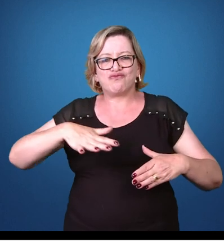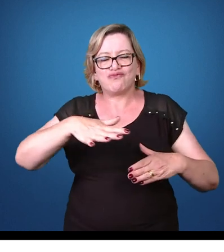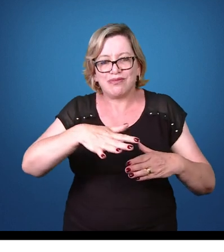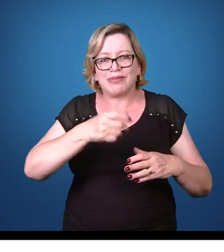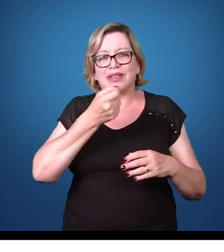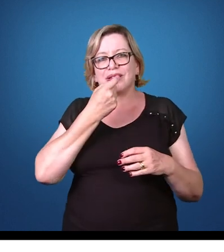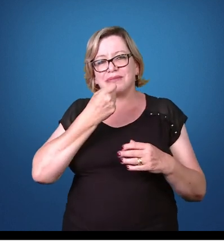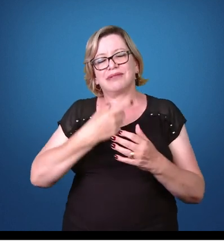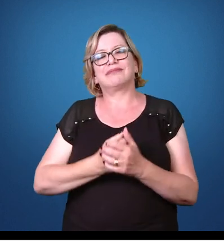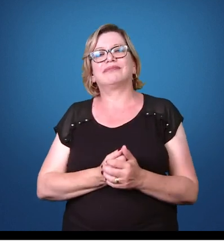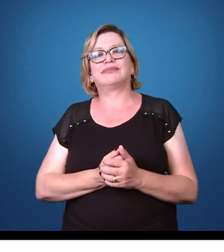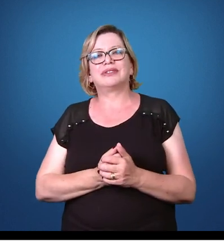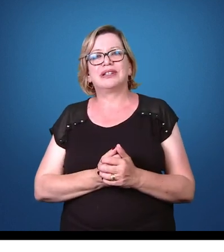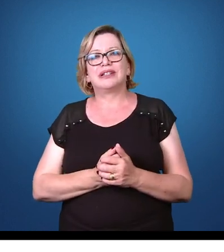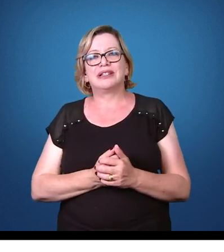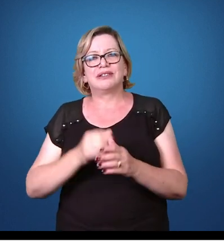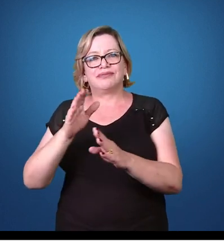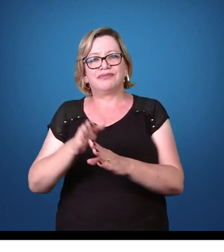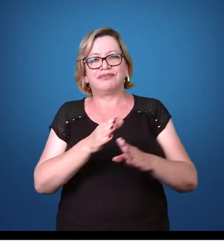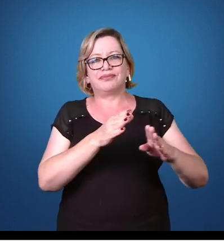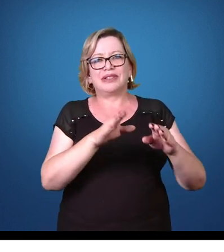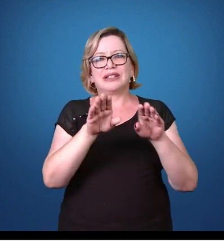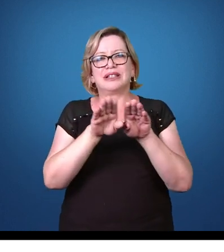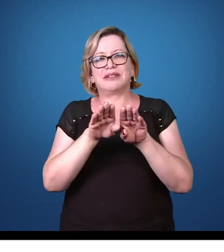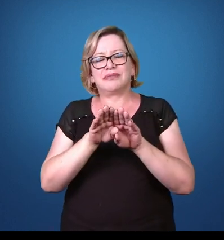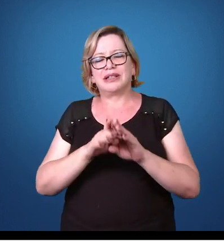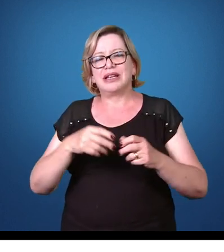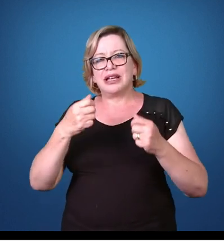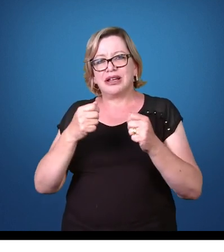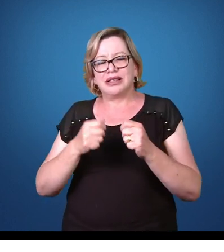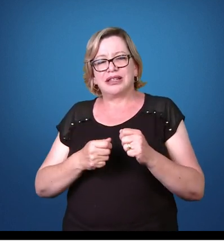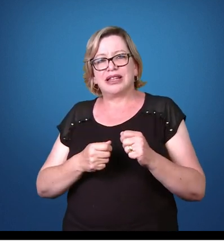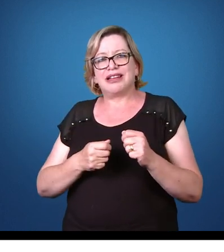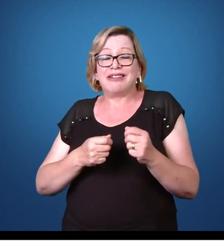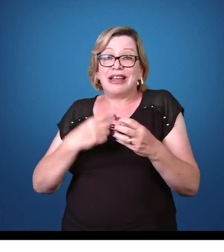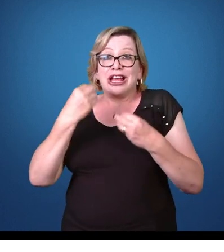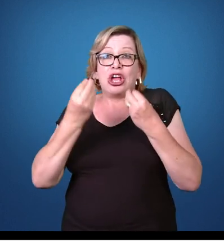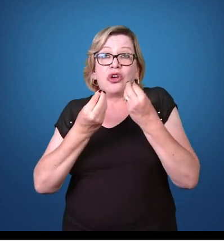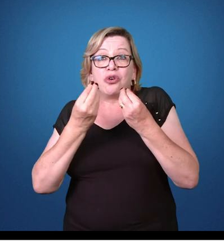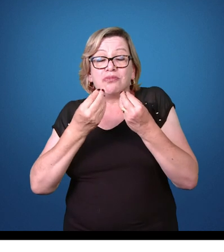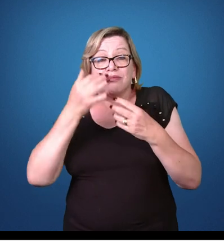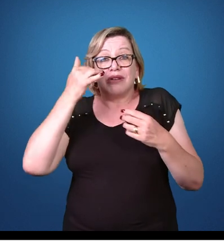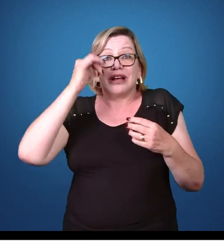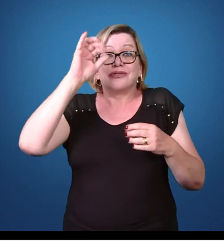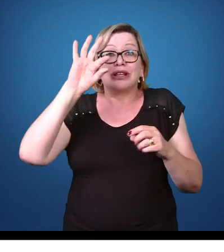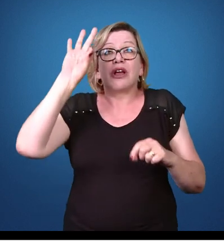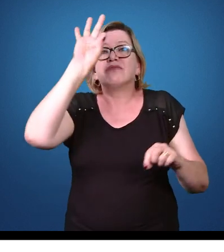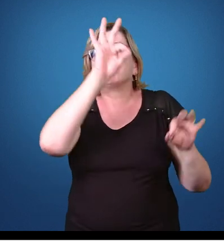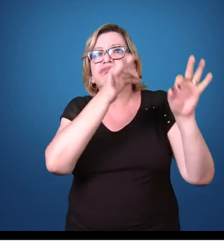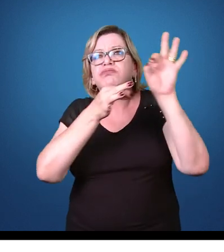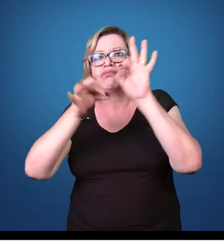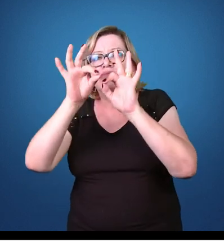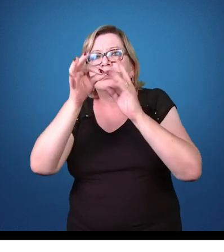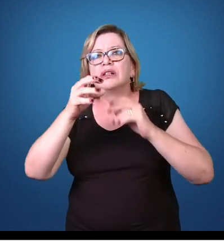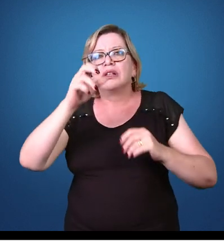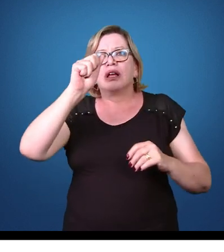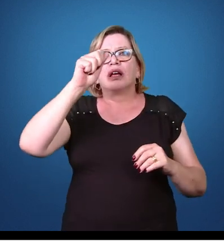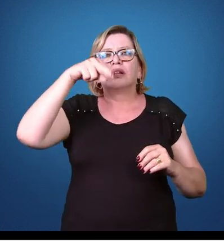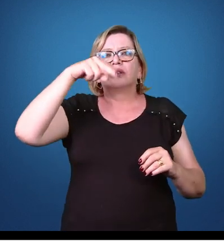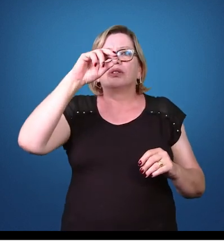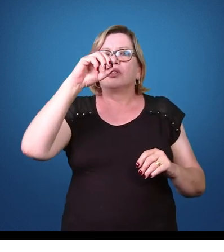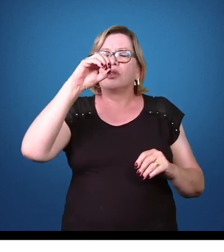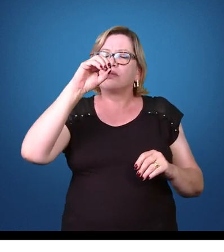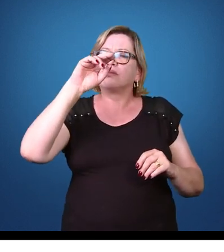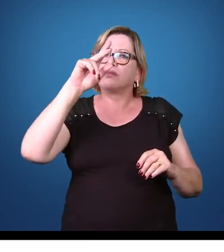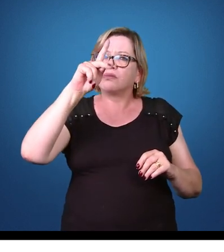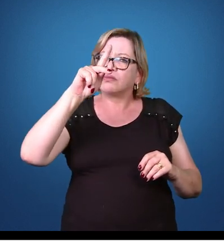Uma outra questão que poderia vir é a questão do combate ao vetor, por que não combater o mosquito anófone? Na verdade,